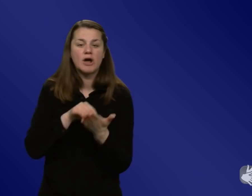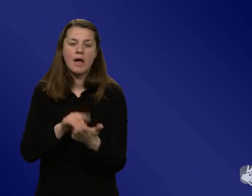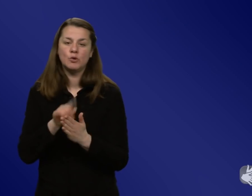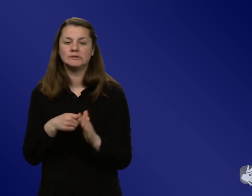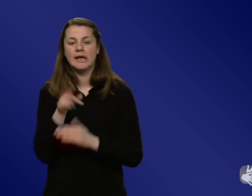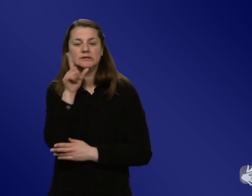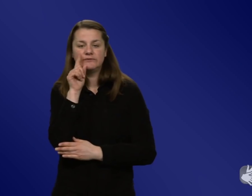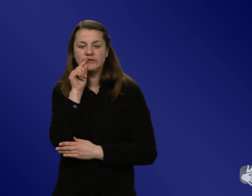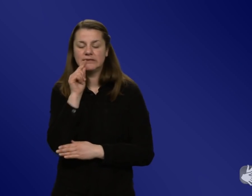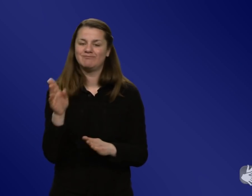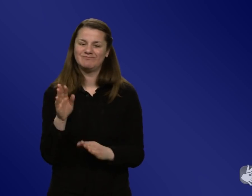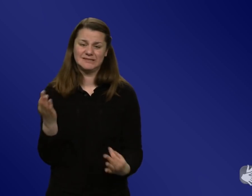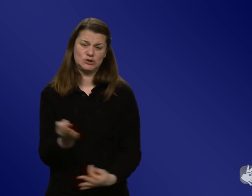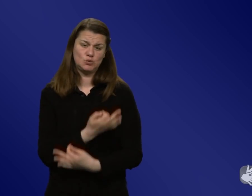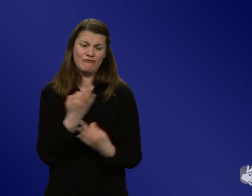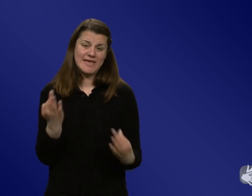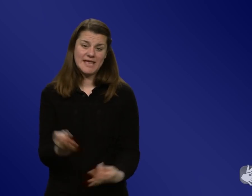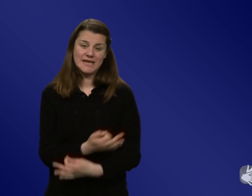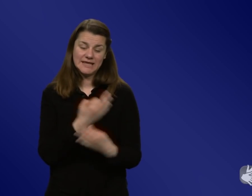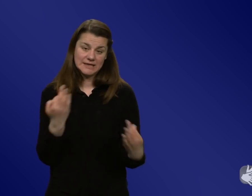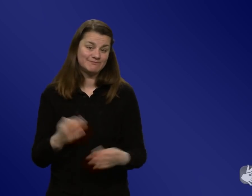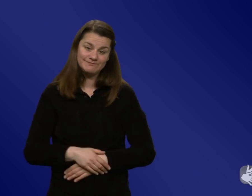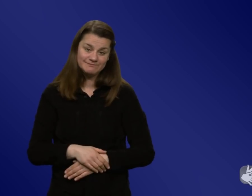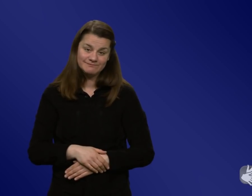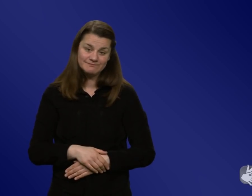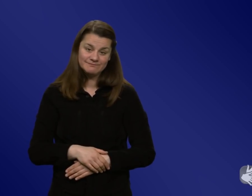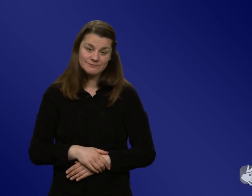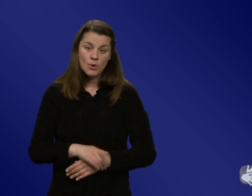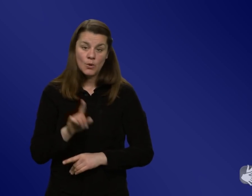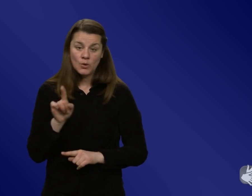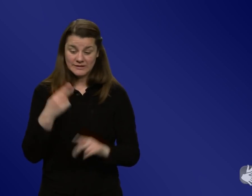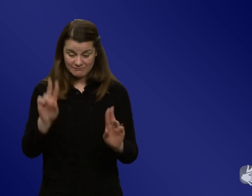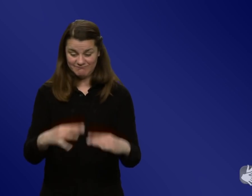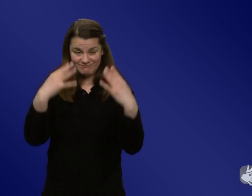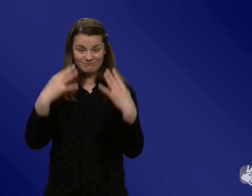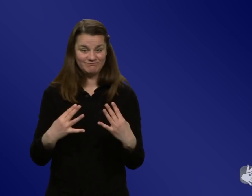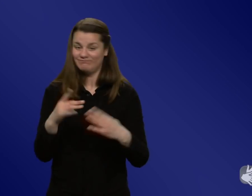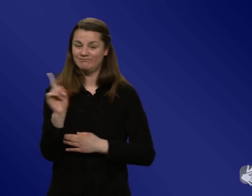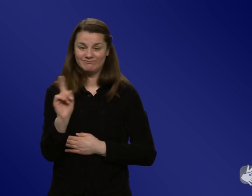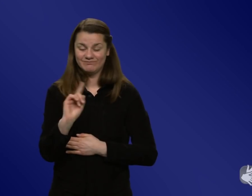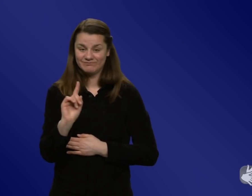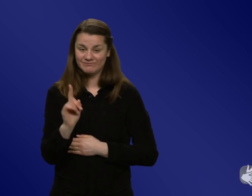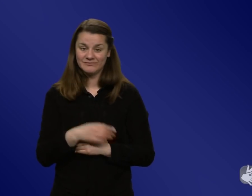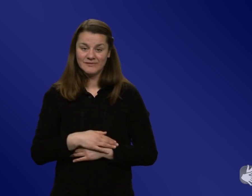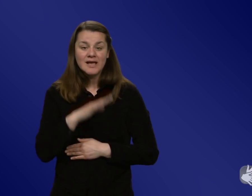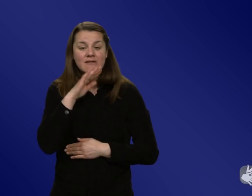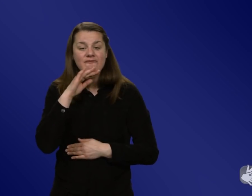reicht einfach nicht im Sinne von, dann wird man auch gehört, denn es gibt so viele Leute, die sich an die